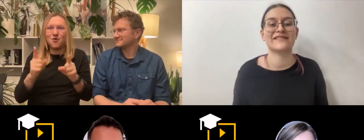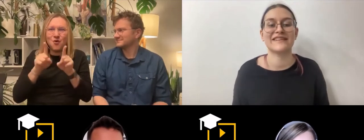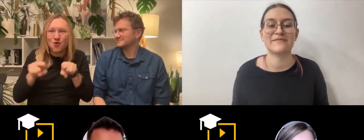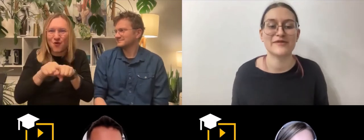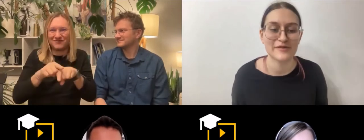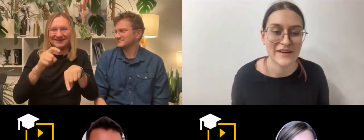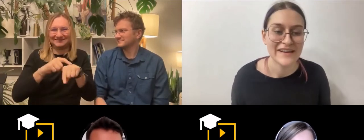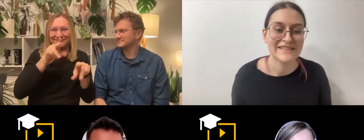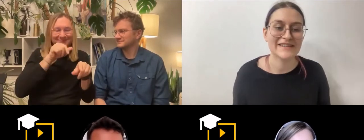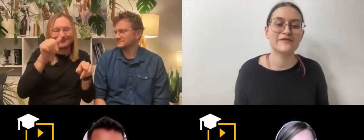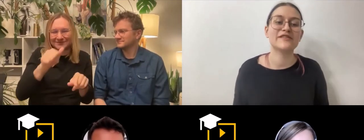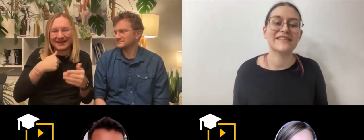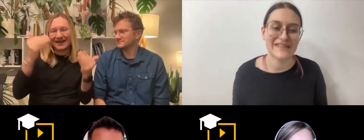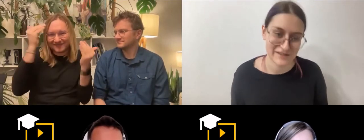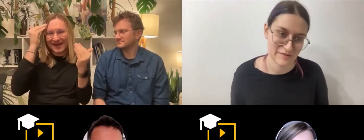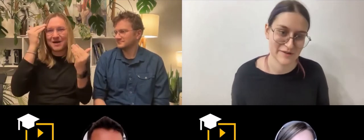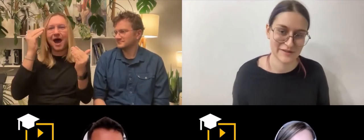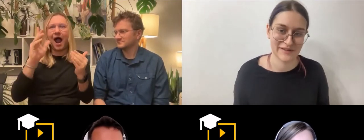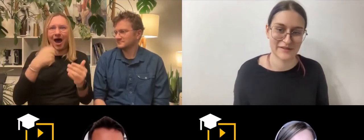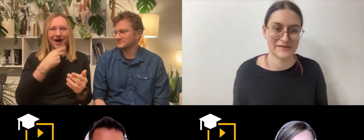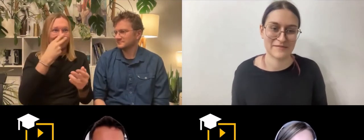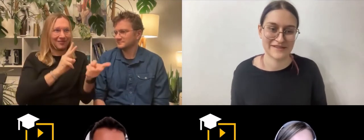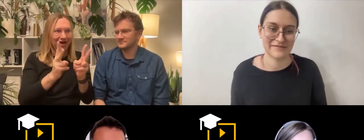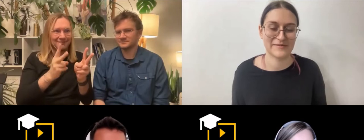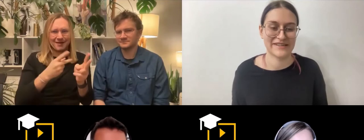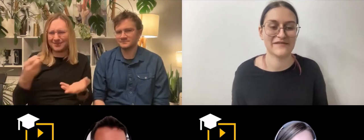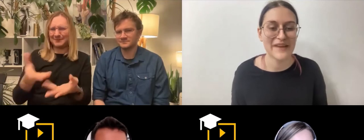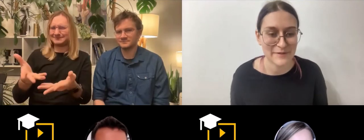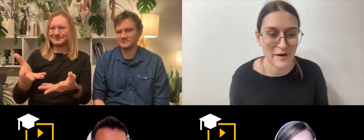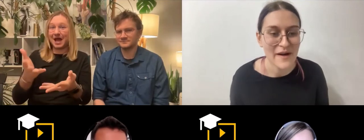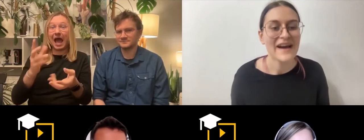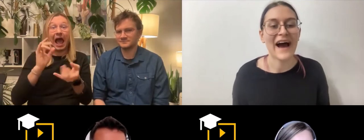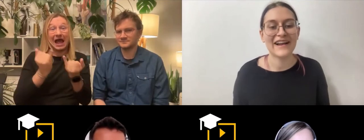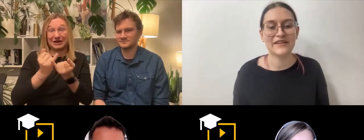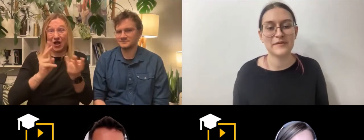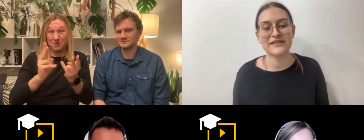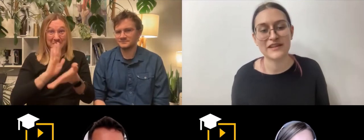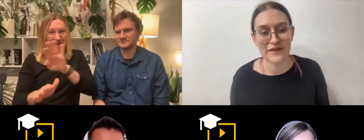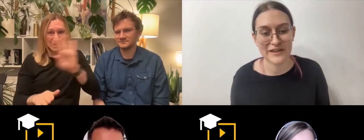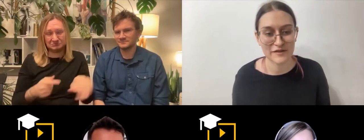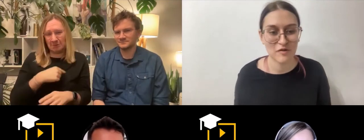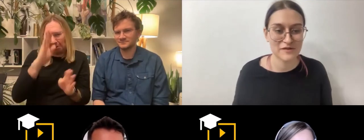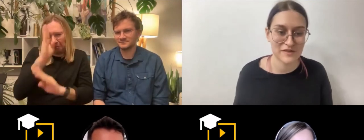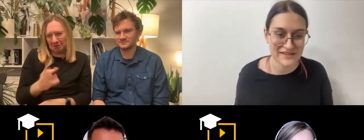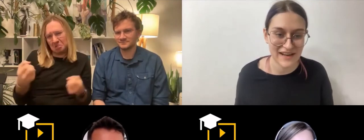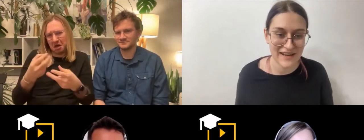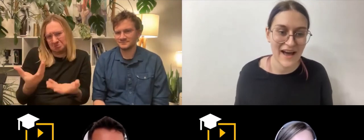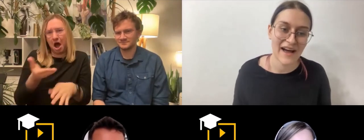tych napisów na żywo nie da się zrobić w tym samym czasie. Wiem to, ale to mnie też denerwuje, że tłumacz już jest dalej, a